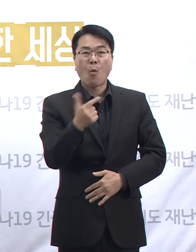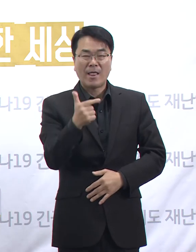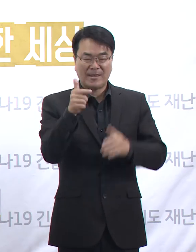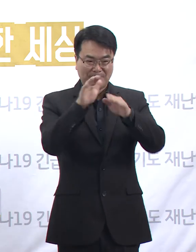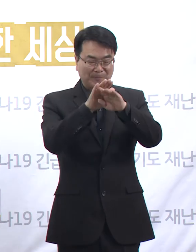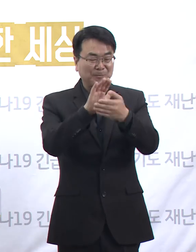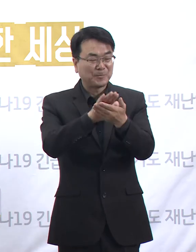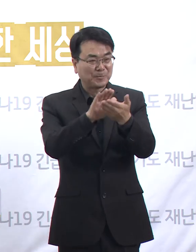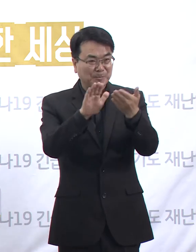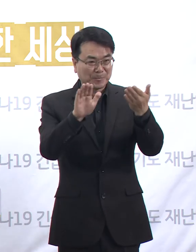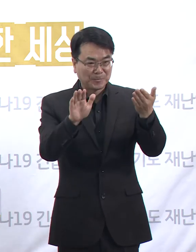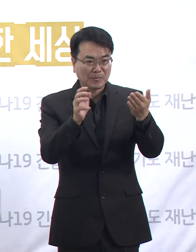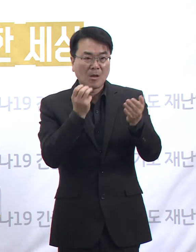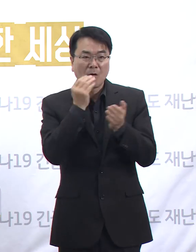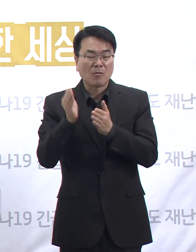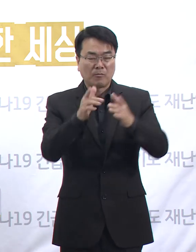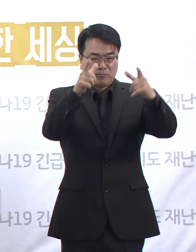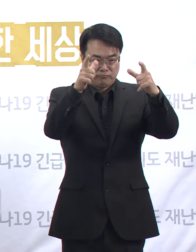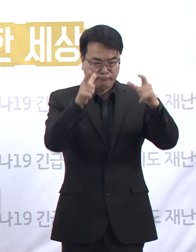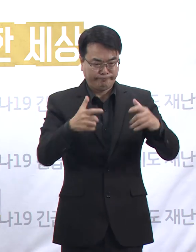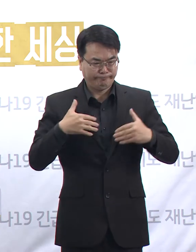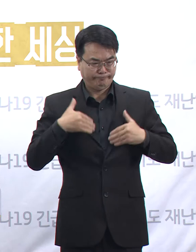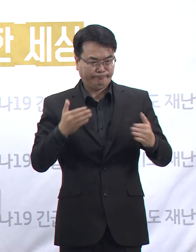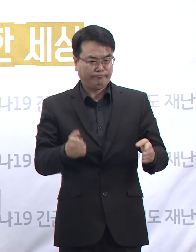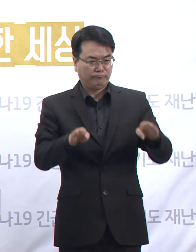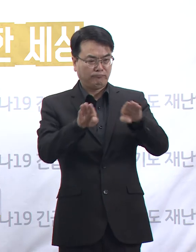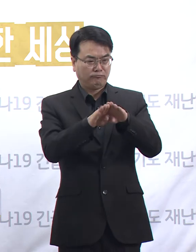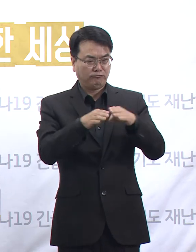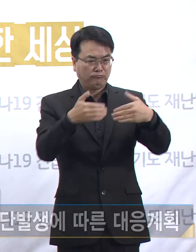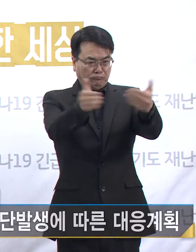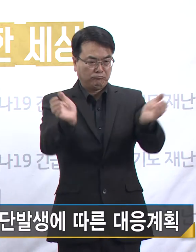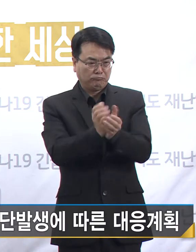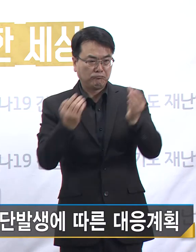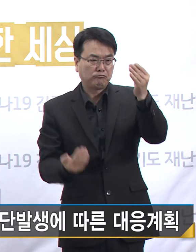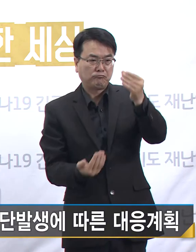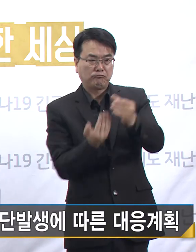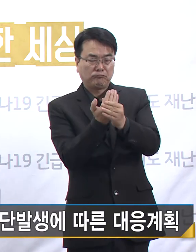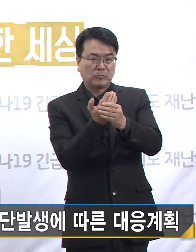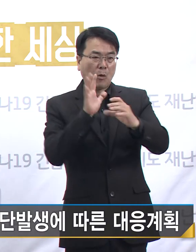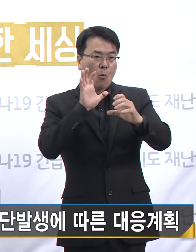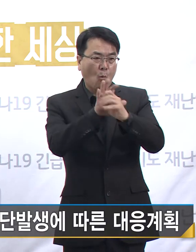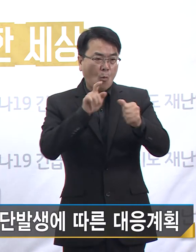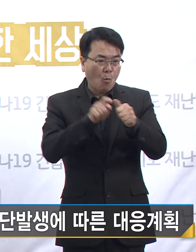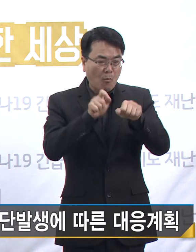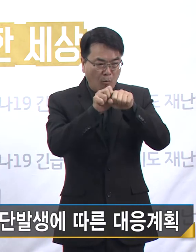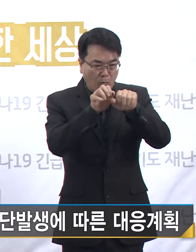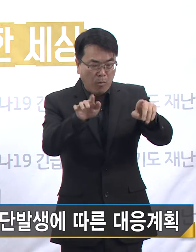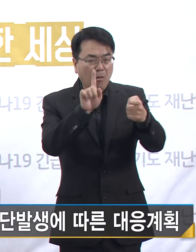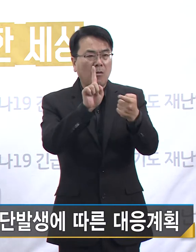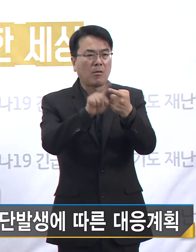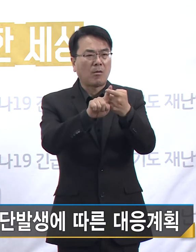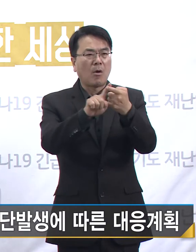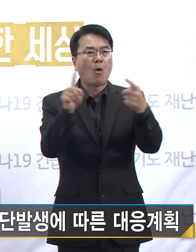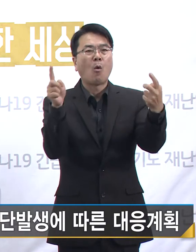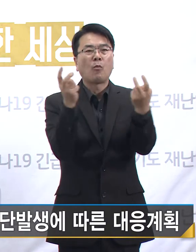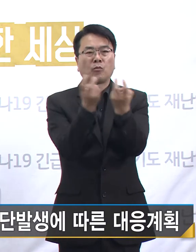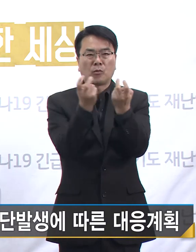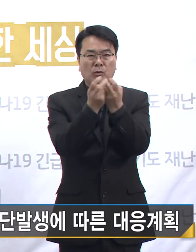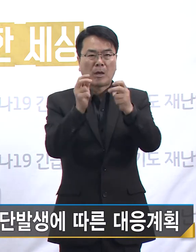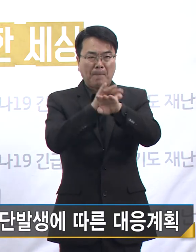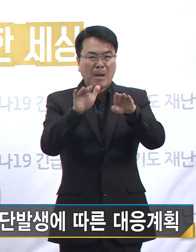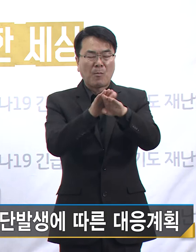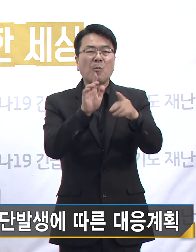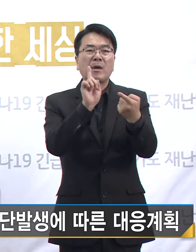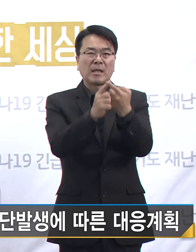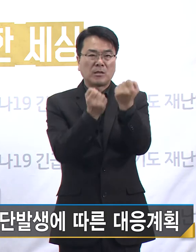최근 도내 취약시설에서 집단적으로 발생하는 코로나19 확산과 관련해 경기도의 대응 계획에 대하여 기자회견을